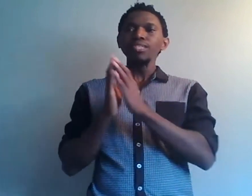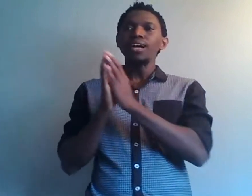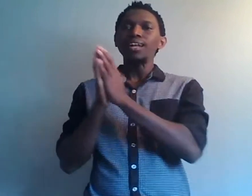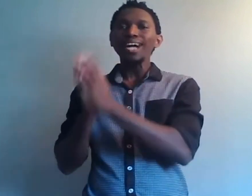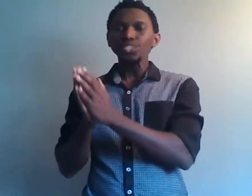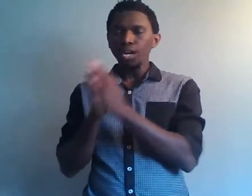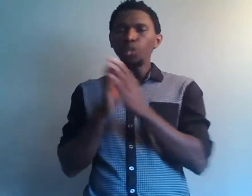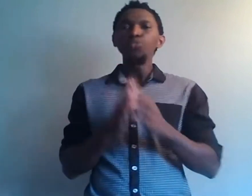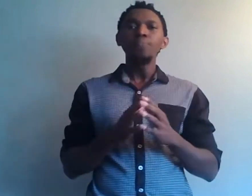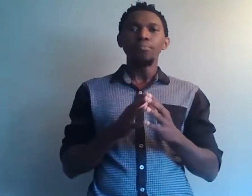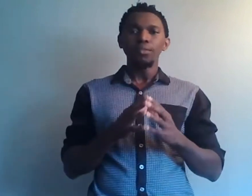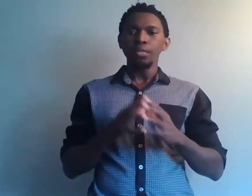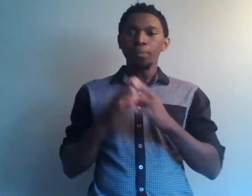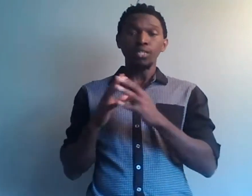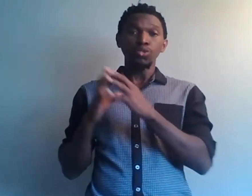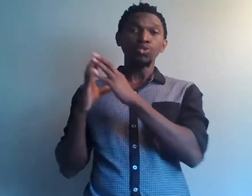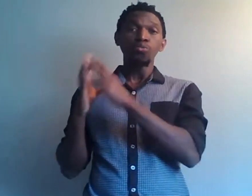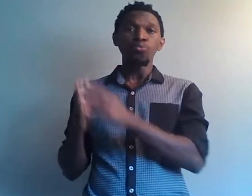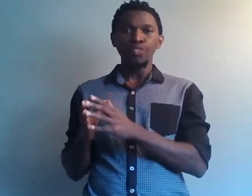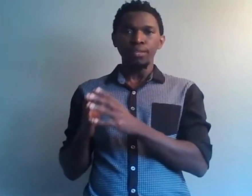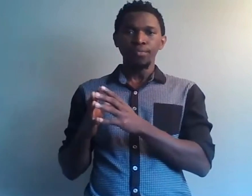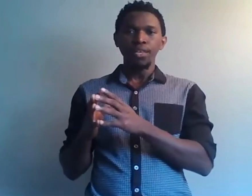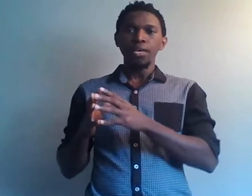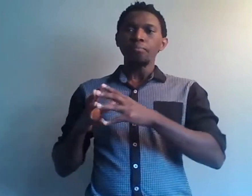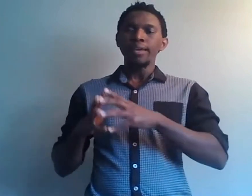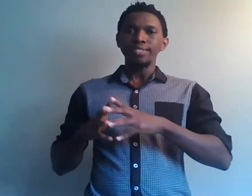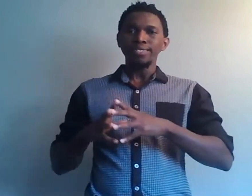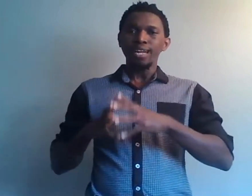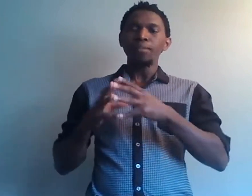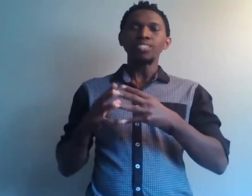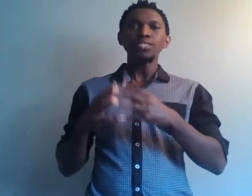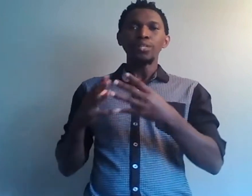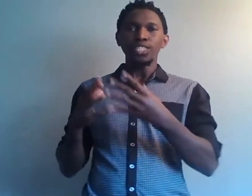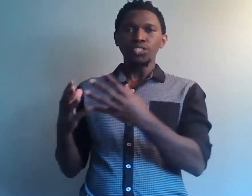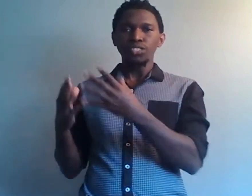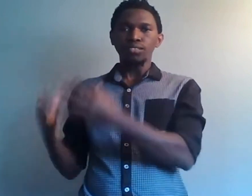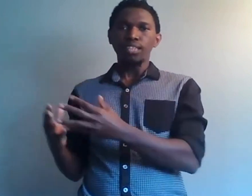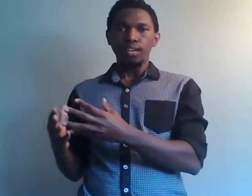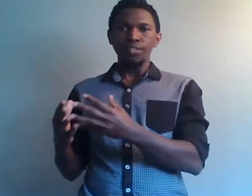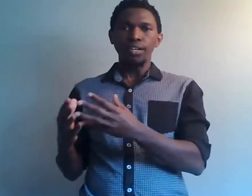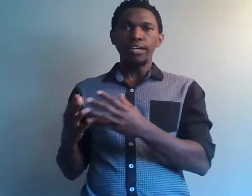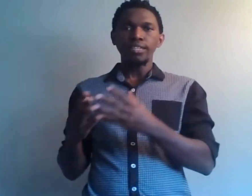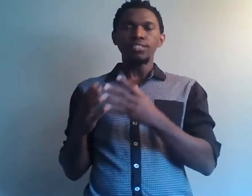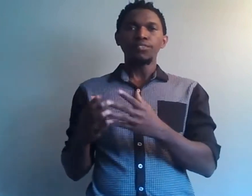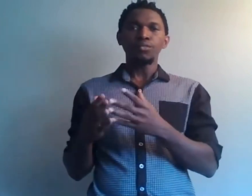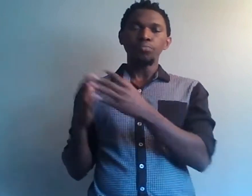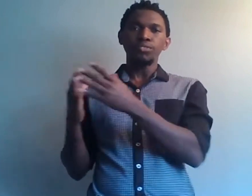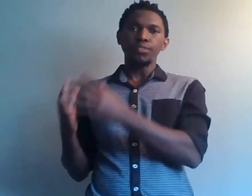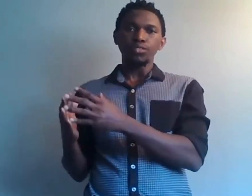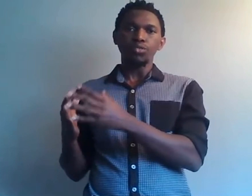L'argent en lui-même n'est pas quelque chose de mauvais, mais c'est la manière dont les gens s'en servent qui fait que puisses faire en sorte que